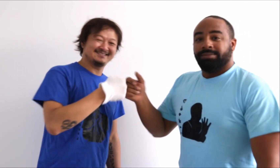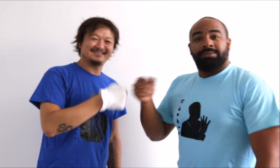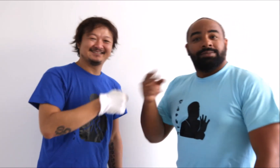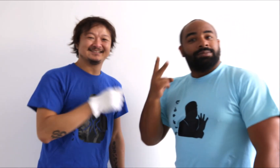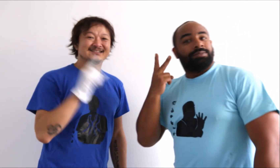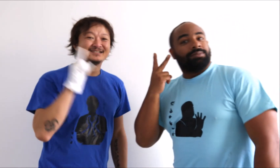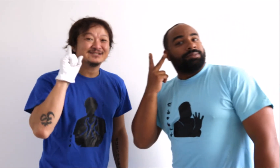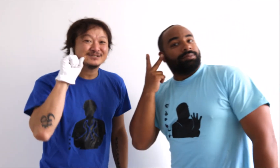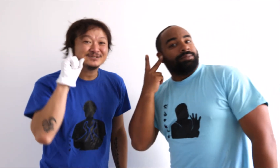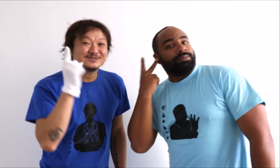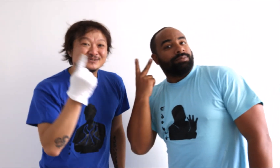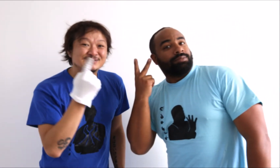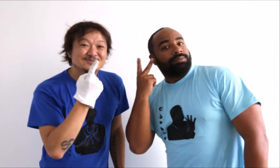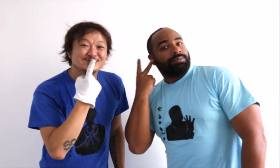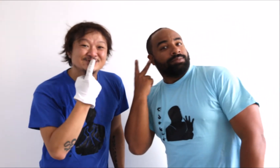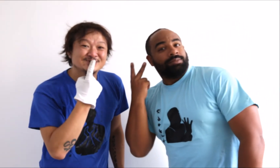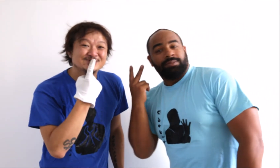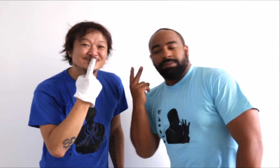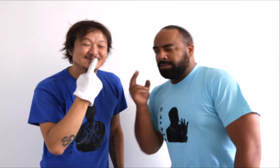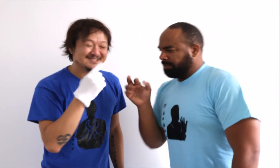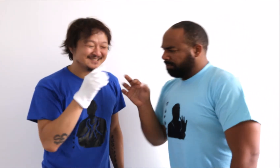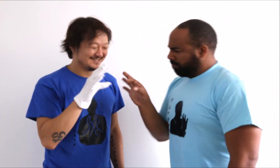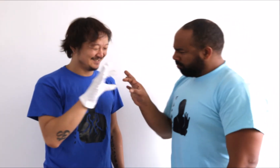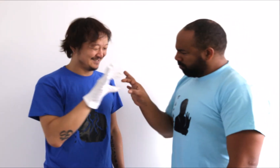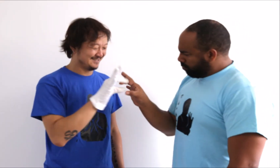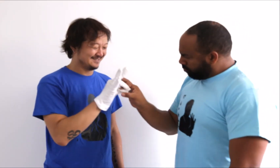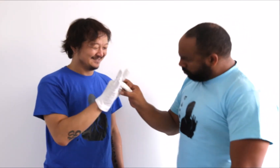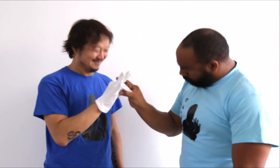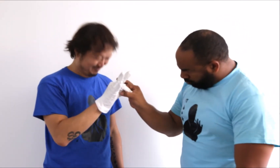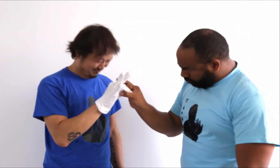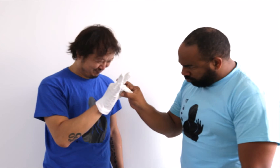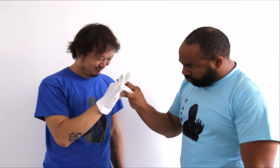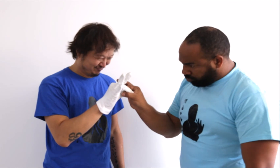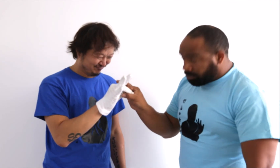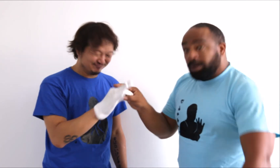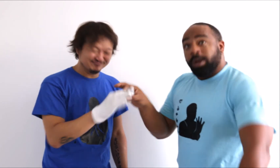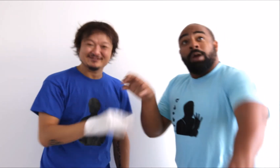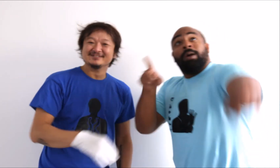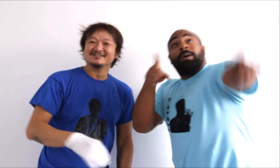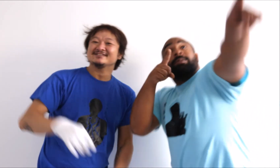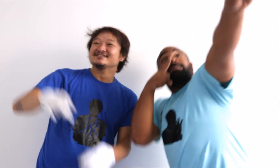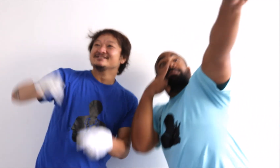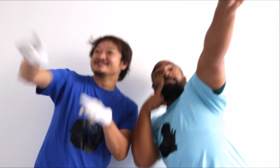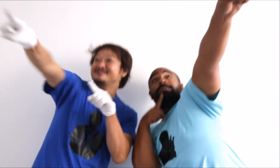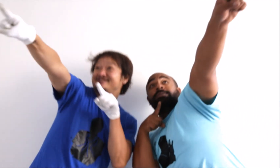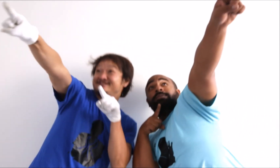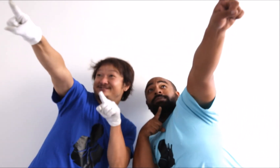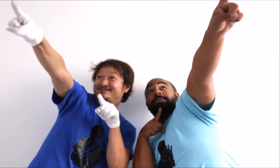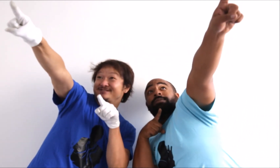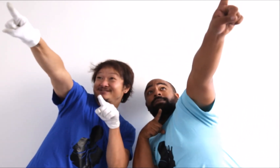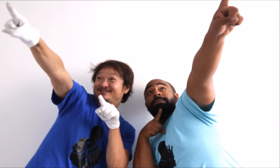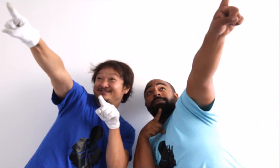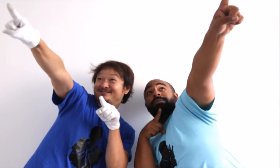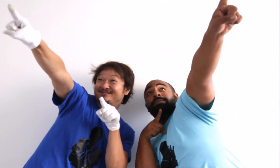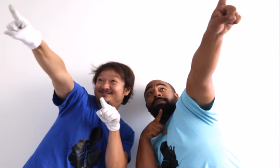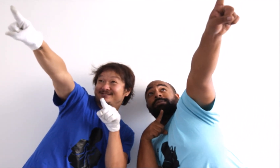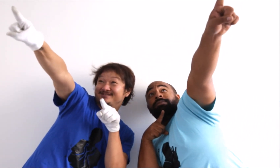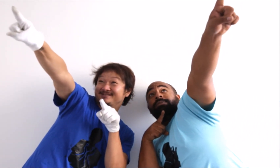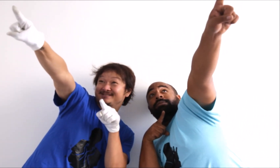revoir J'y crois comme à la terre J'y crois comme au soleil J'y crois comme un enfant Comme on